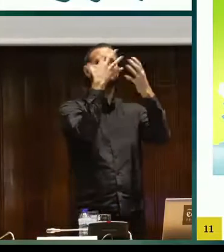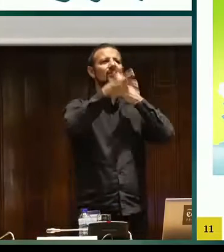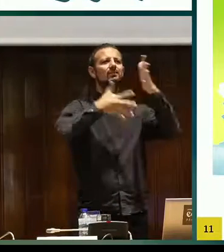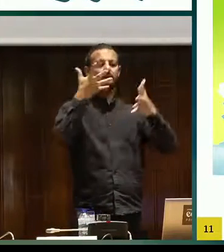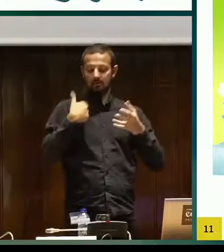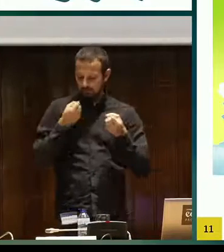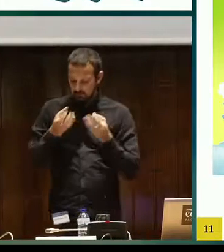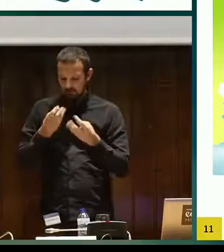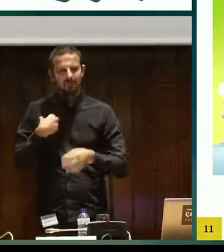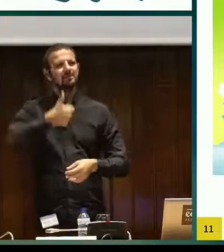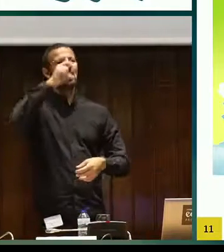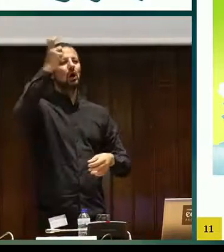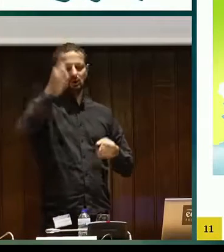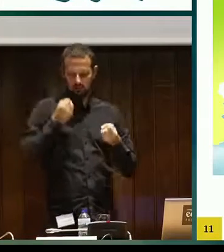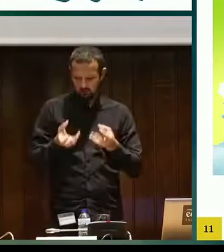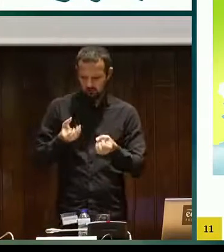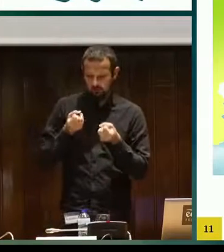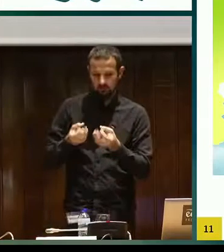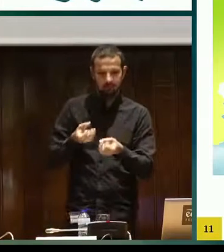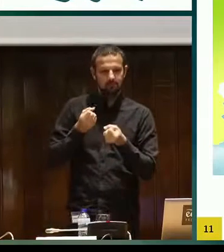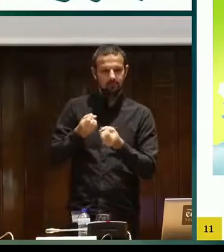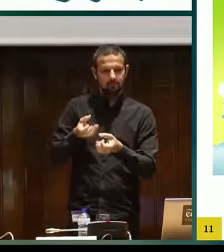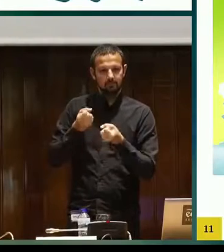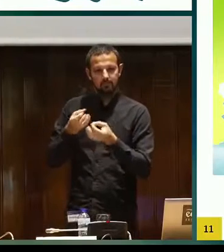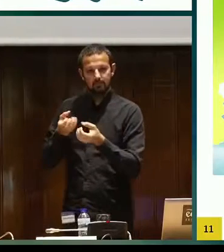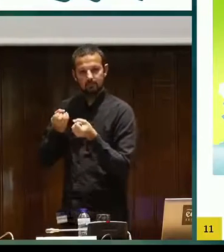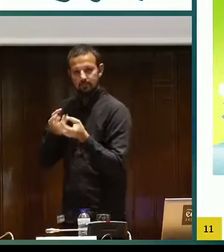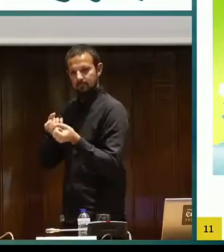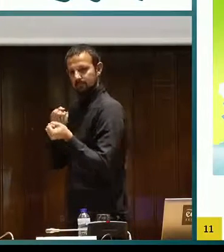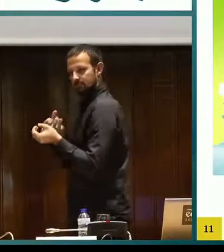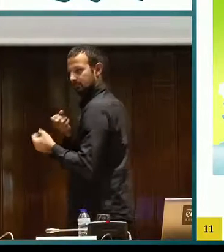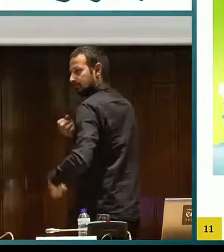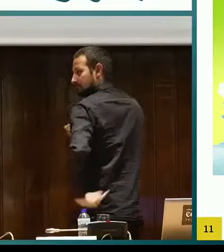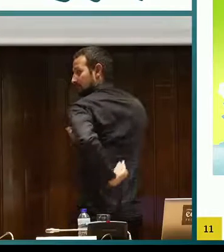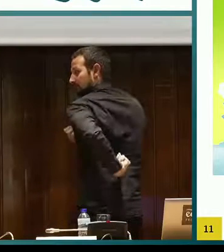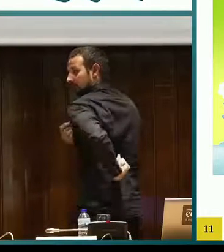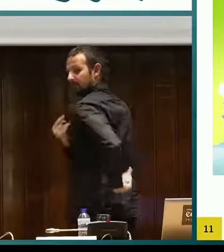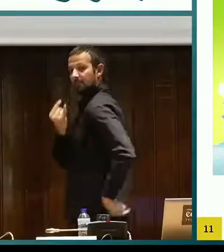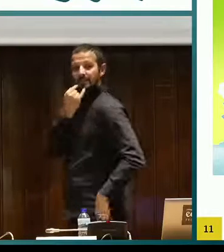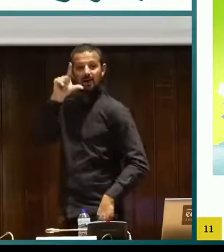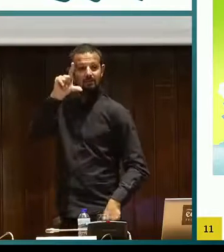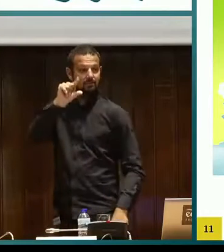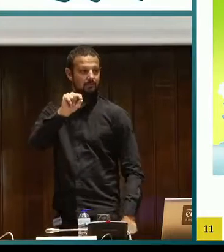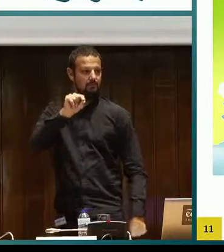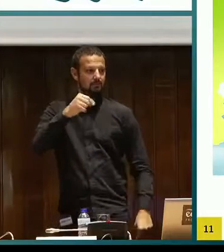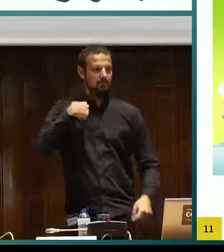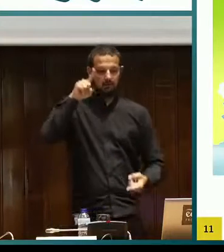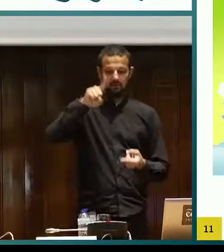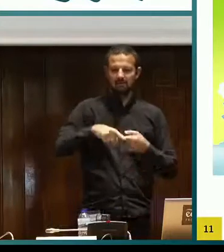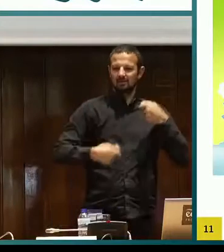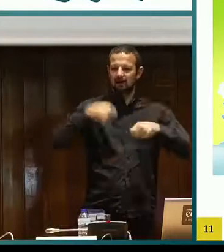de niños y niñas sordas que reciben la información o los cuentos a través de lengua de signos, esto se queda un poco